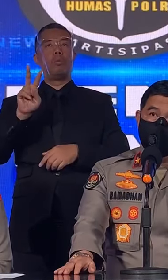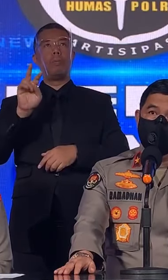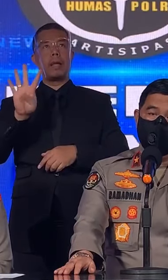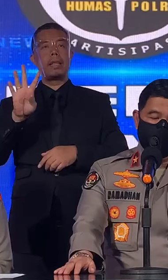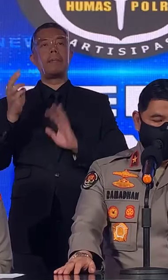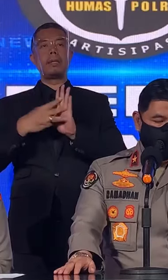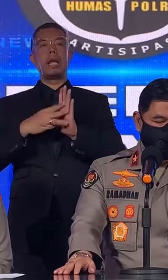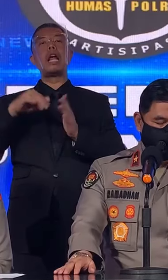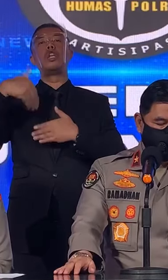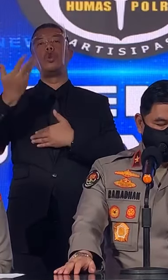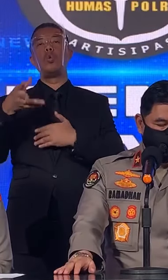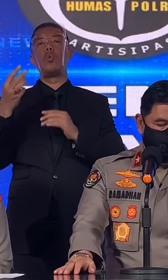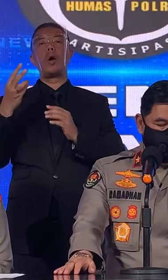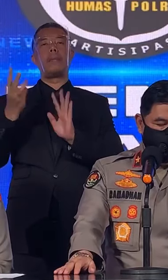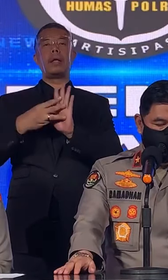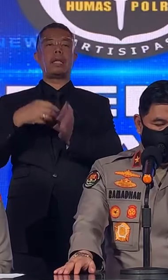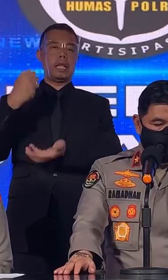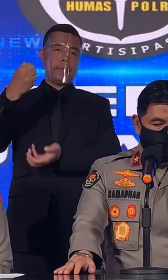Non Bahan Pokok